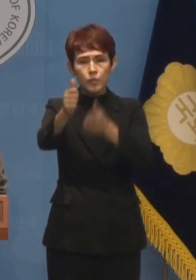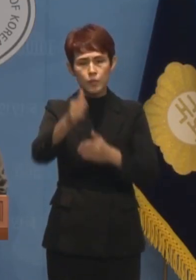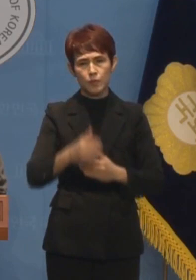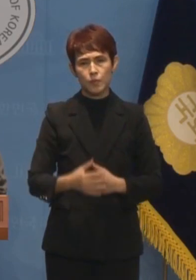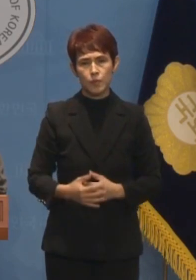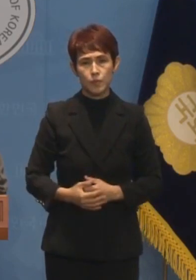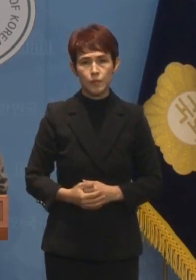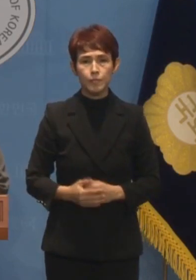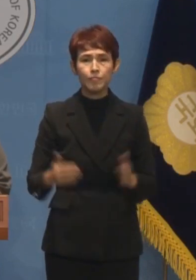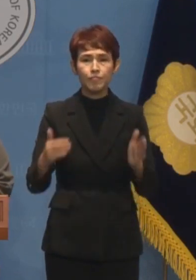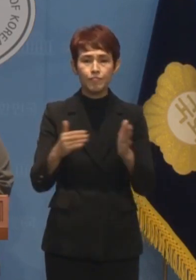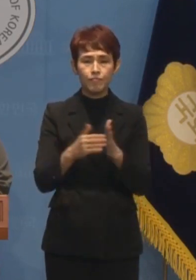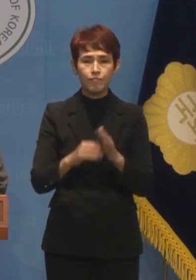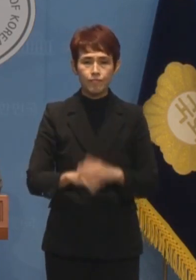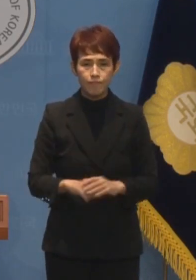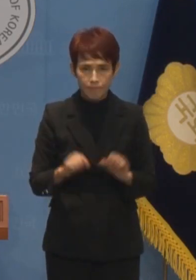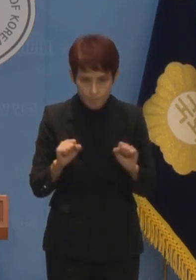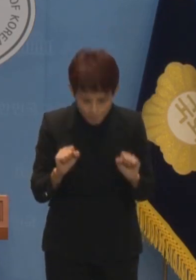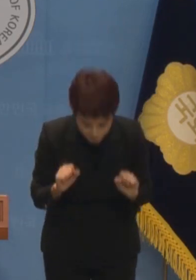이상입니다.